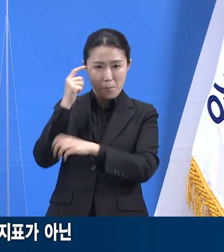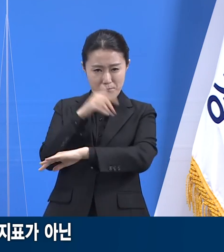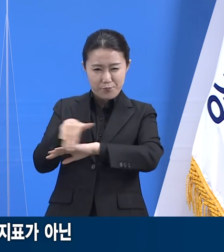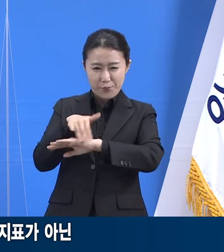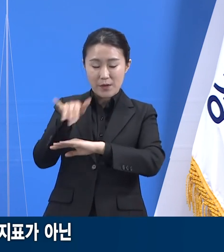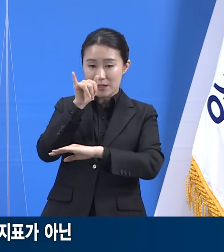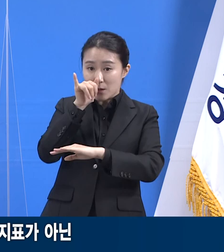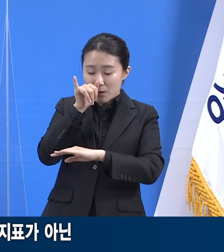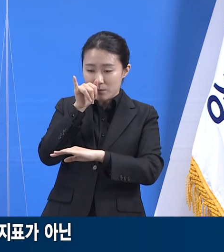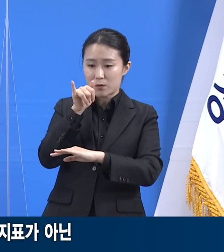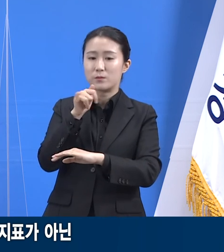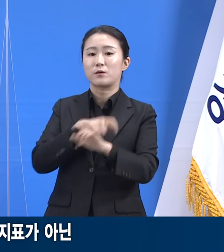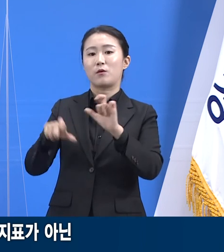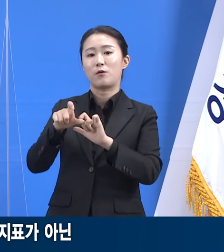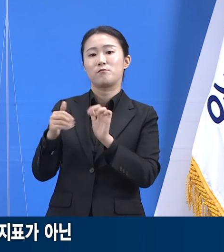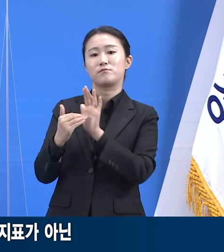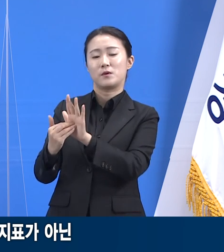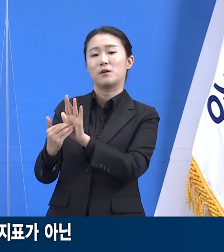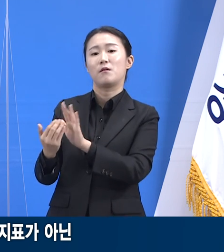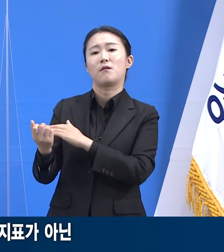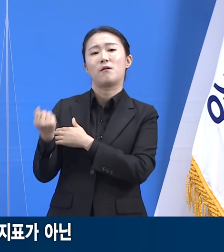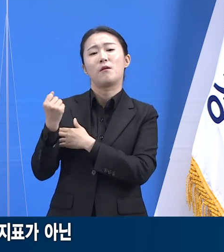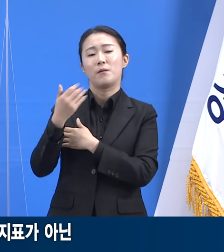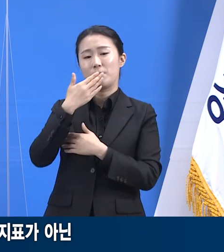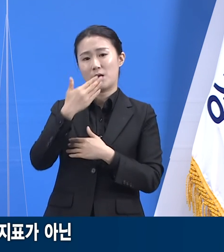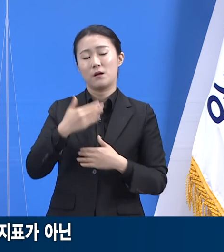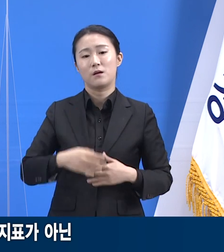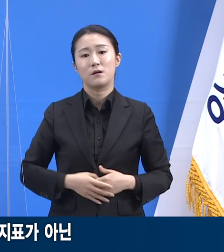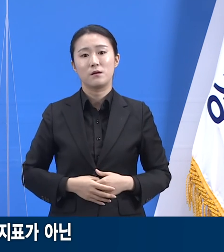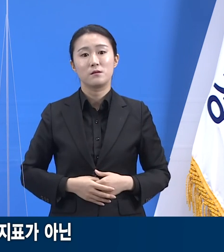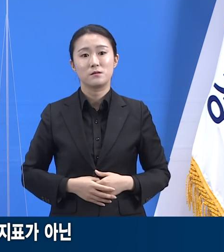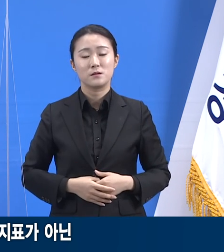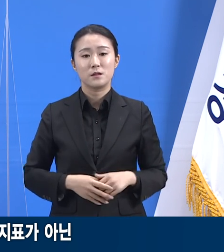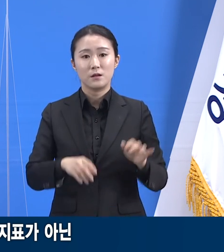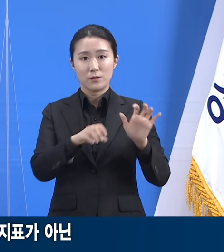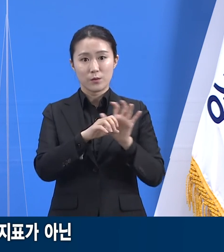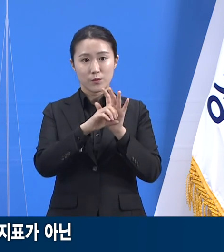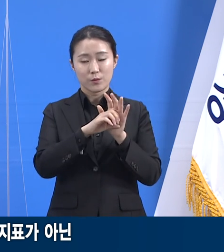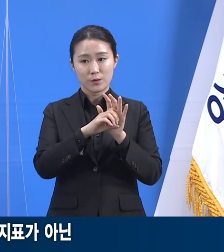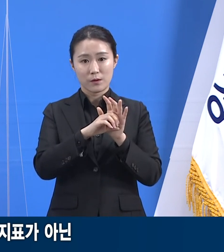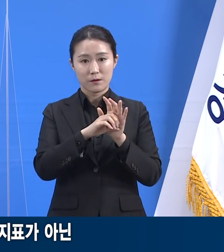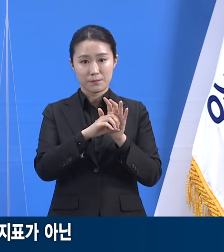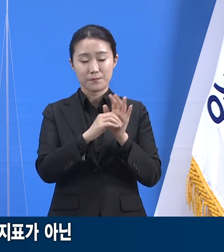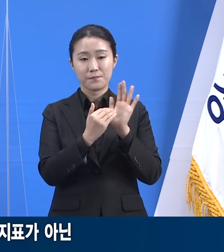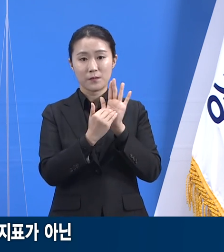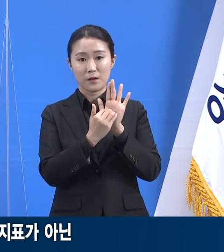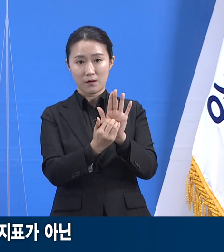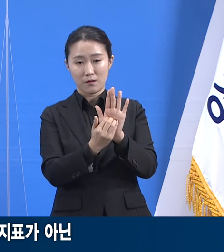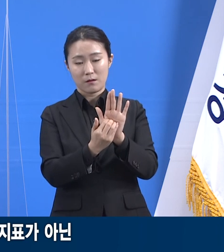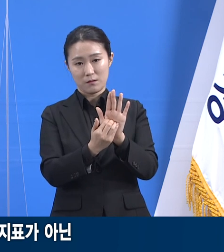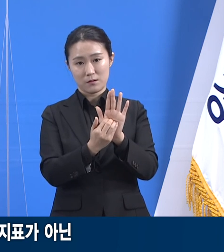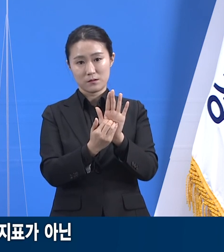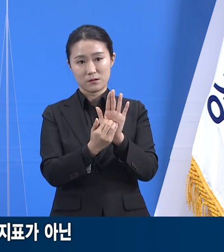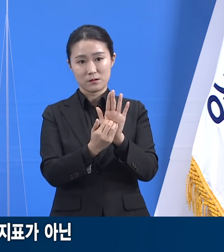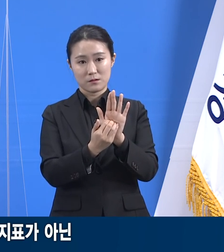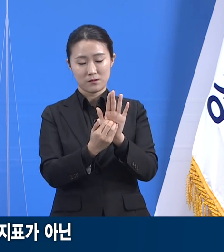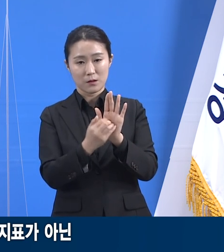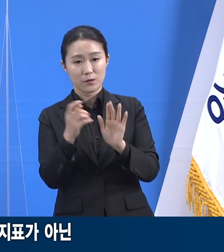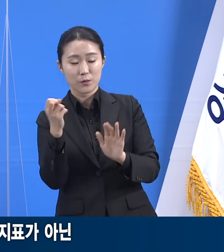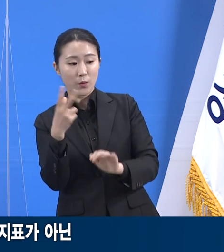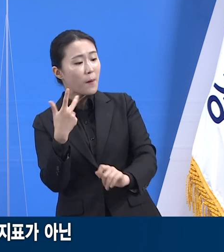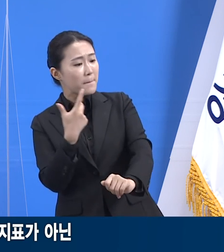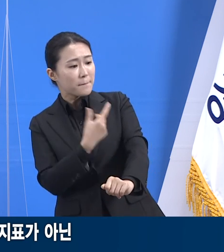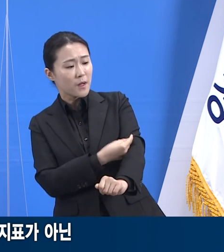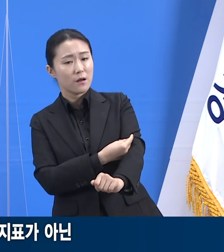코로나19 집단 감염을 이겨내는 전 과정은 매우 공동체적입니다. 방역도 백신도 마찬가지입니다.